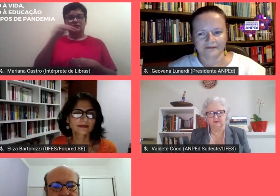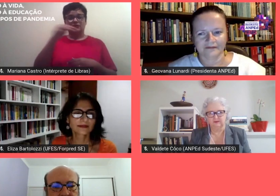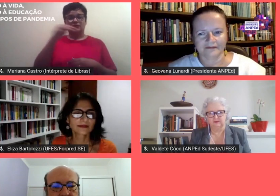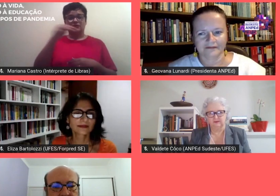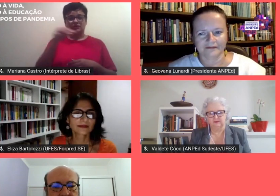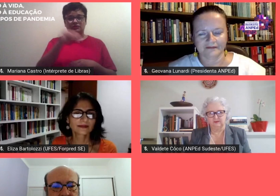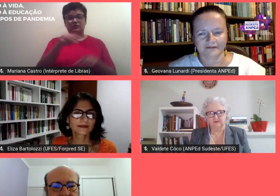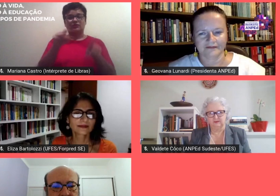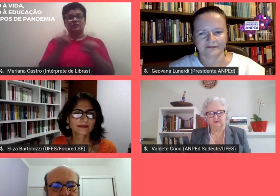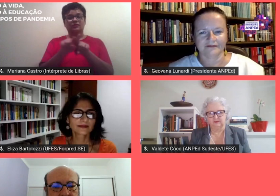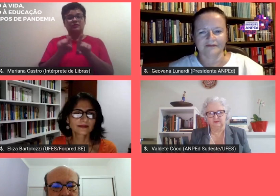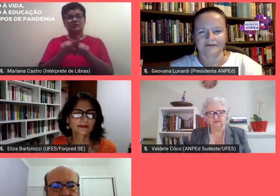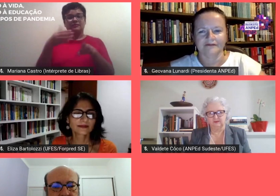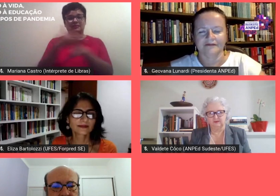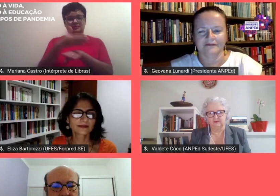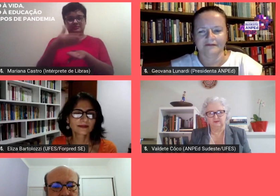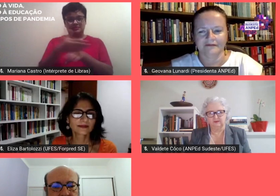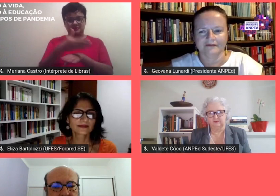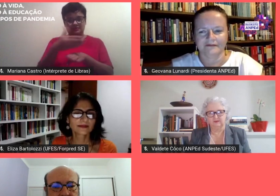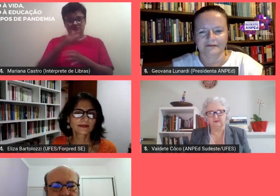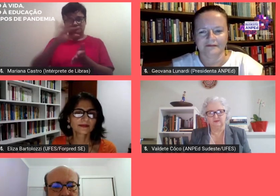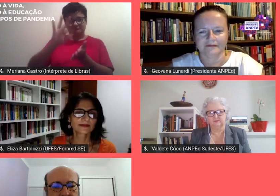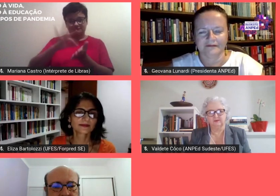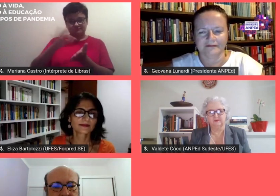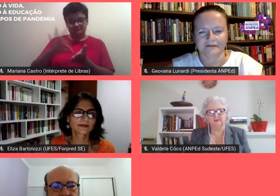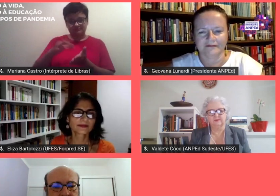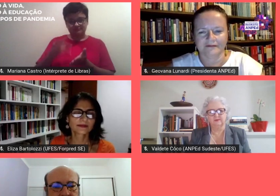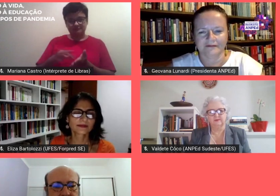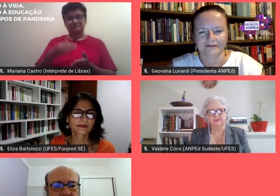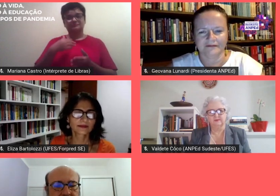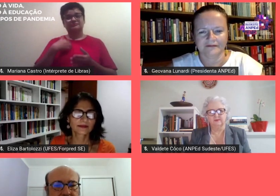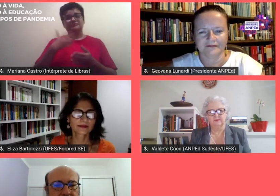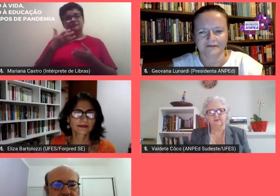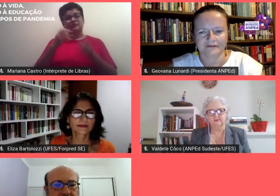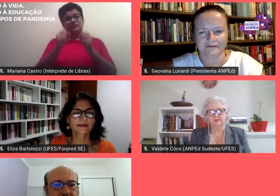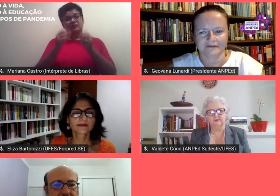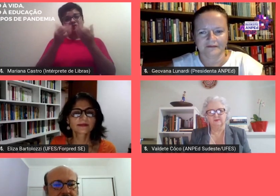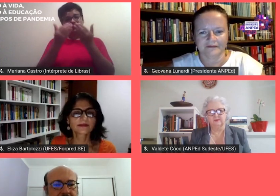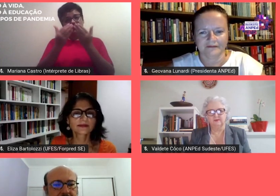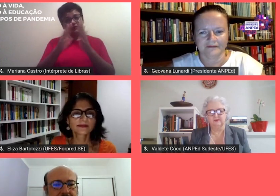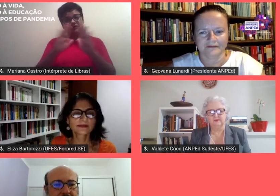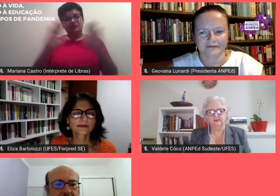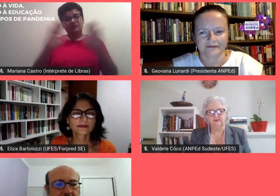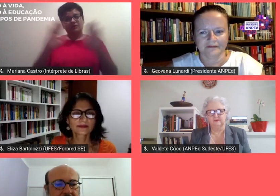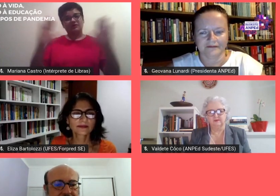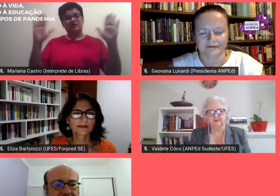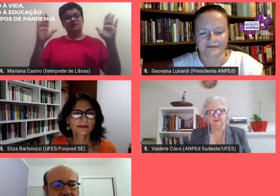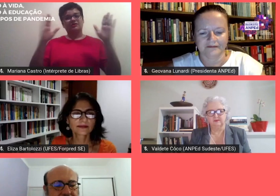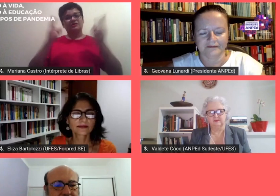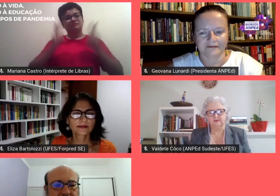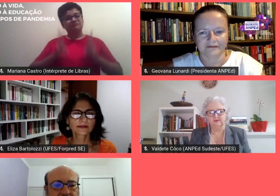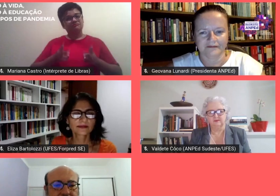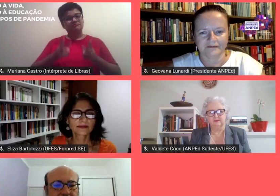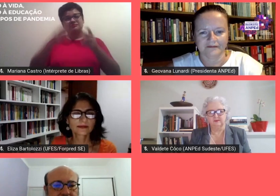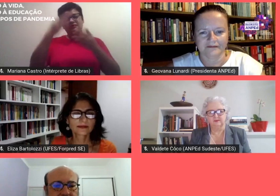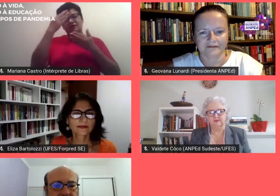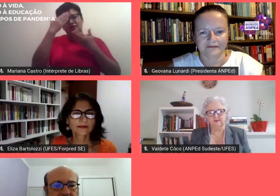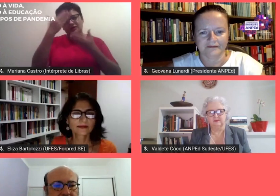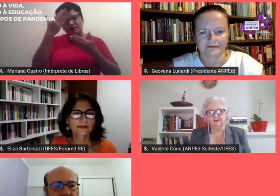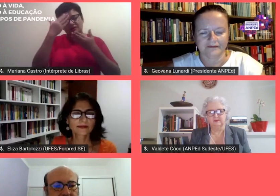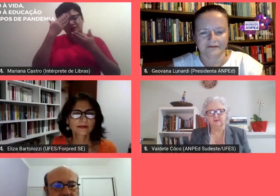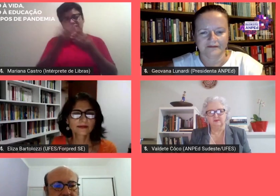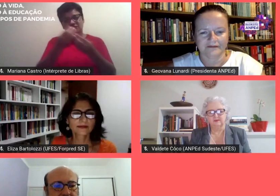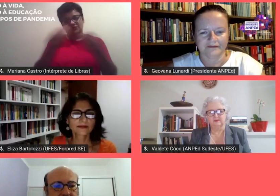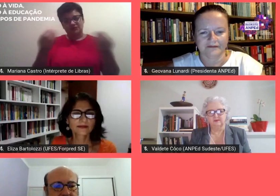aos participantes eu poderia ampliar indefinidamente os agradecimentos mas